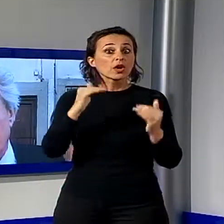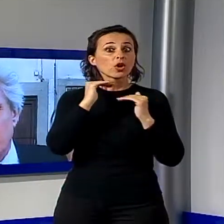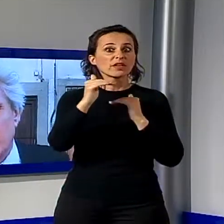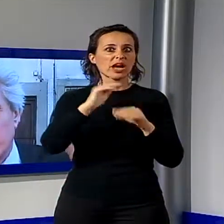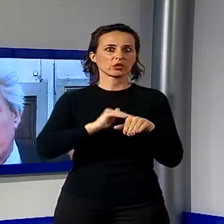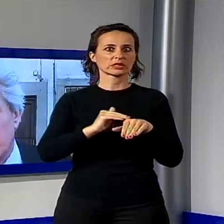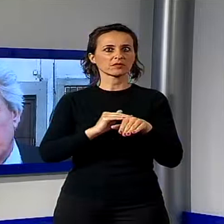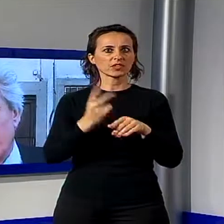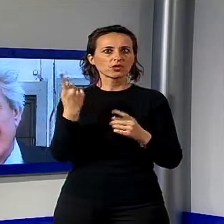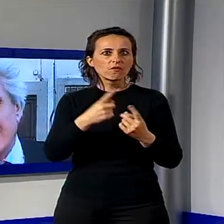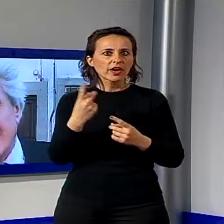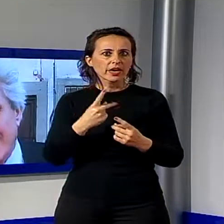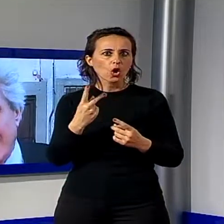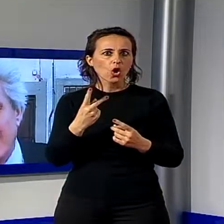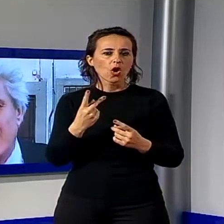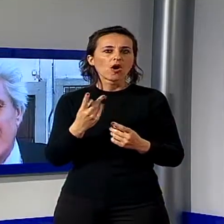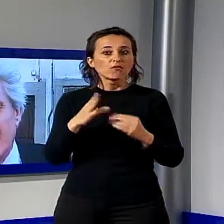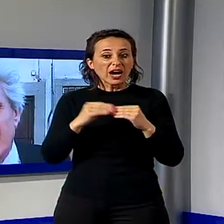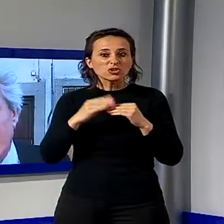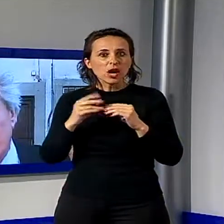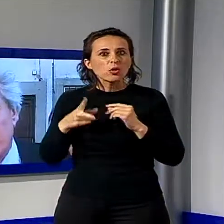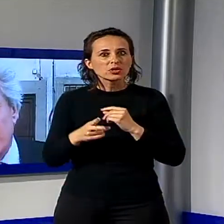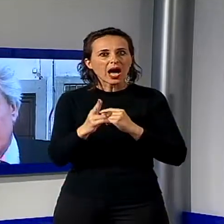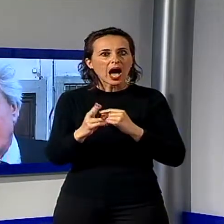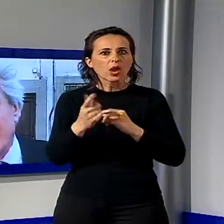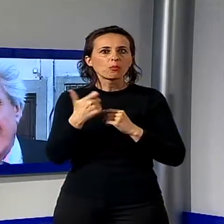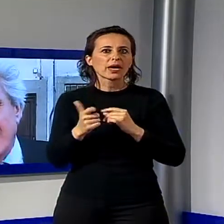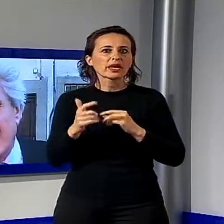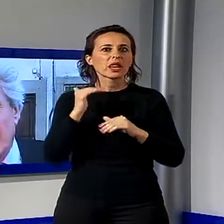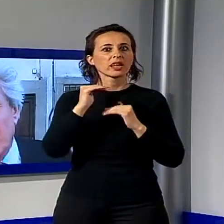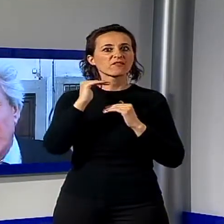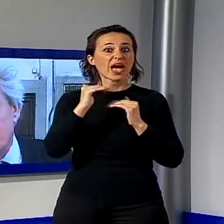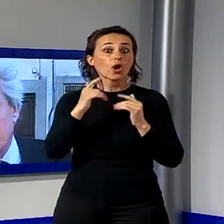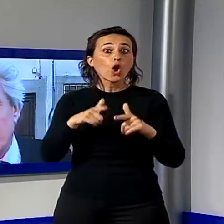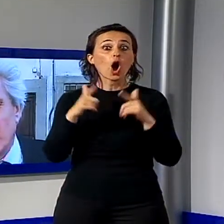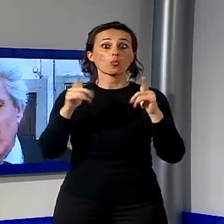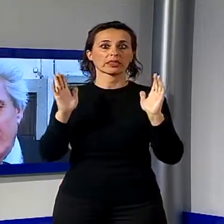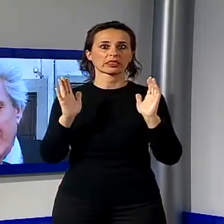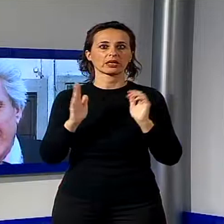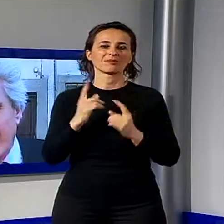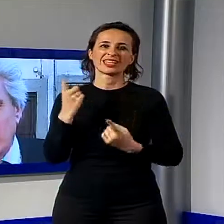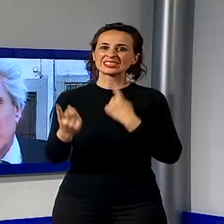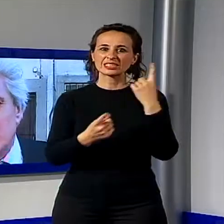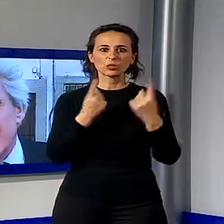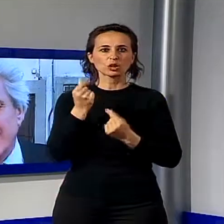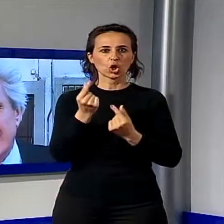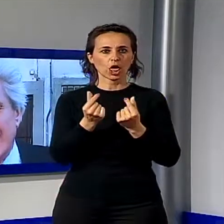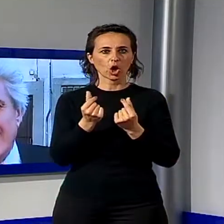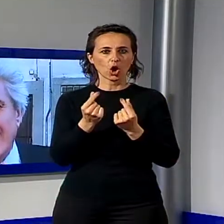facciamo tutto questo per mantenere il livello dei servizi e aumentarli. Però la situazione economica è anche contingente, è tale che